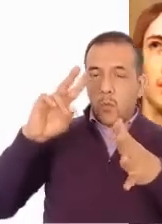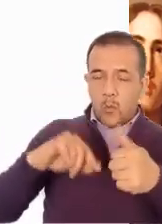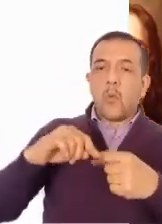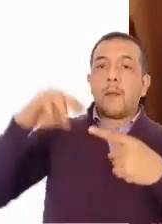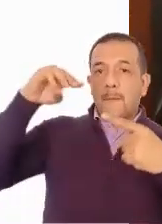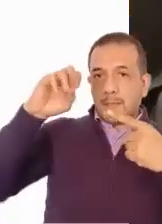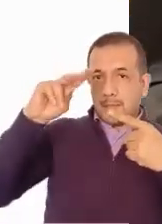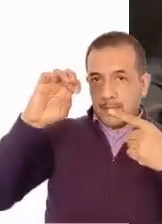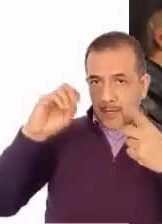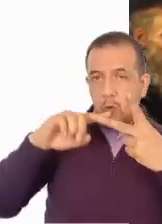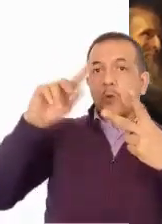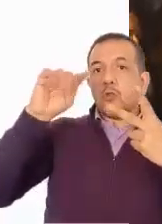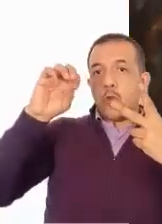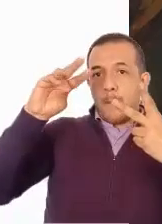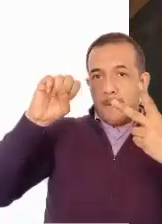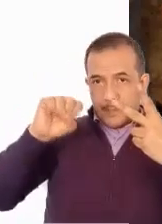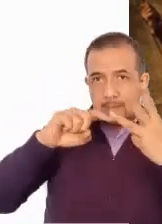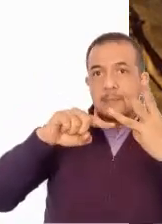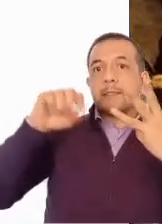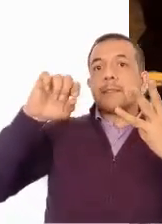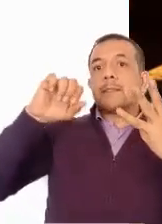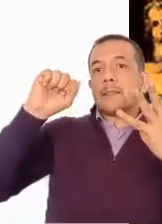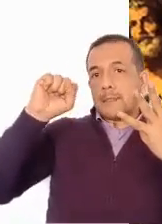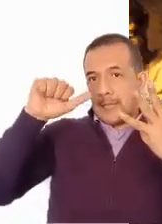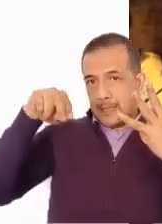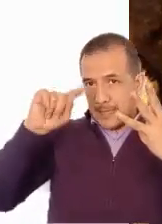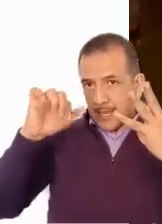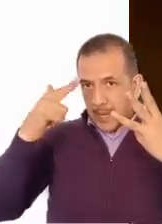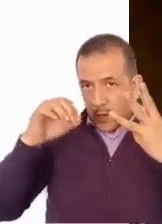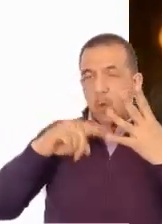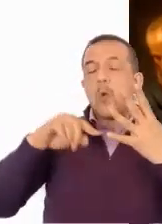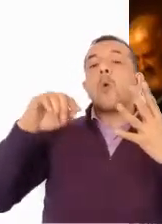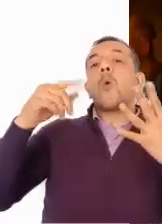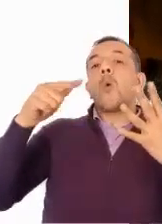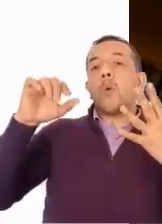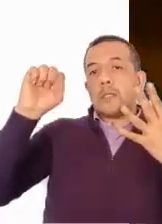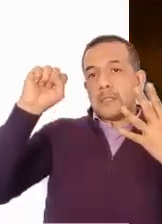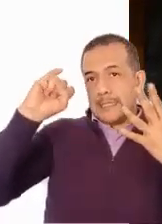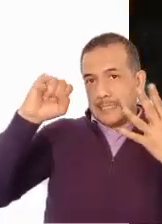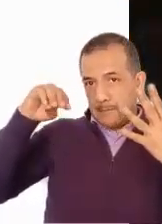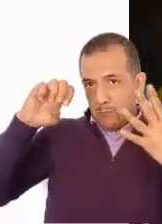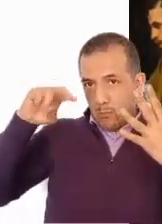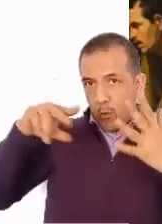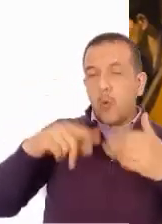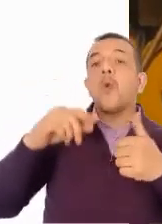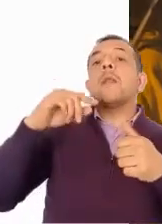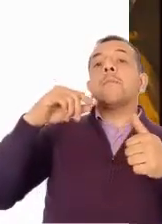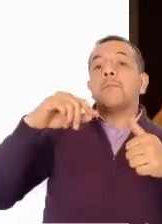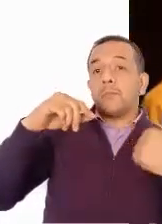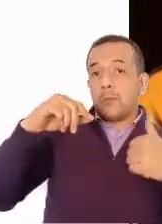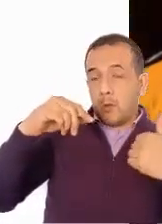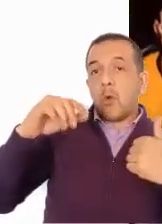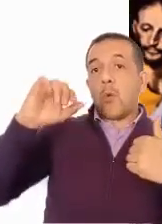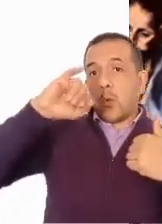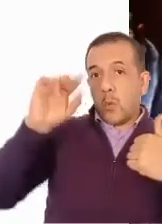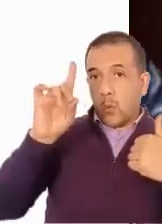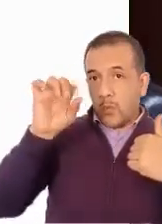Mateo y Tomás. Santiago el hijo de Alfeo. Y Simón, llamado el fanático. Judas el